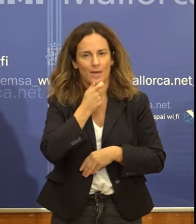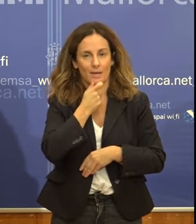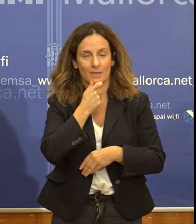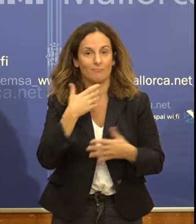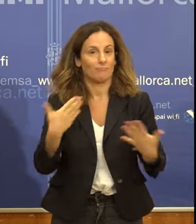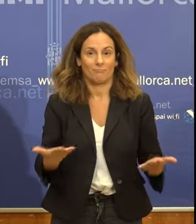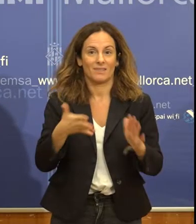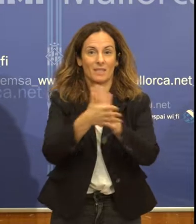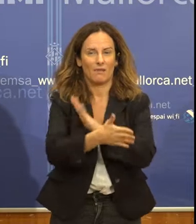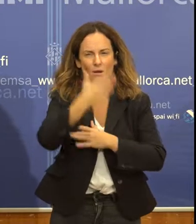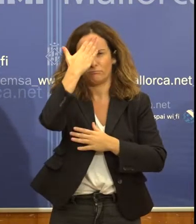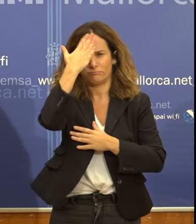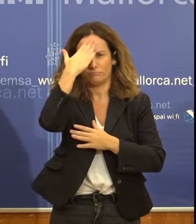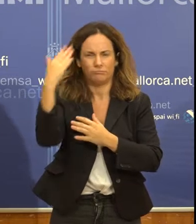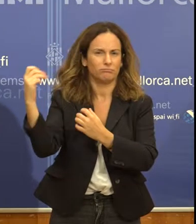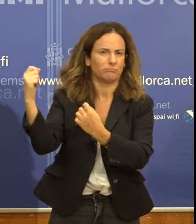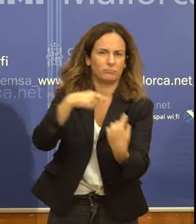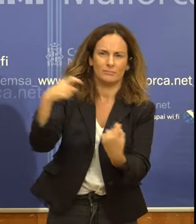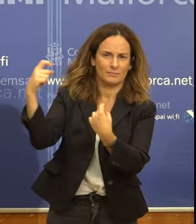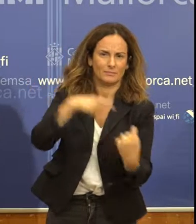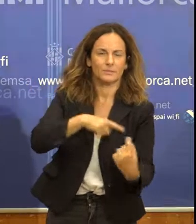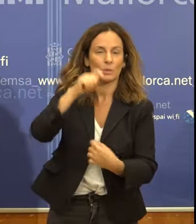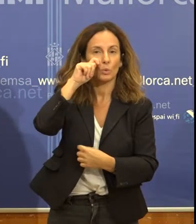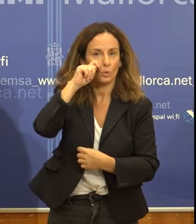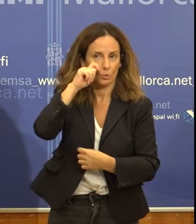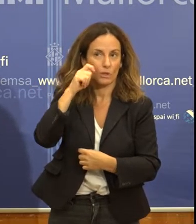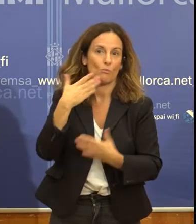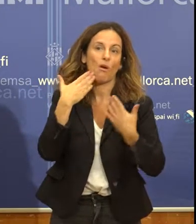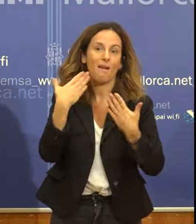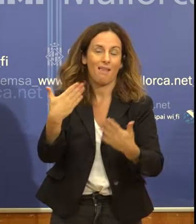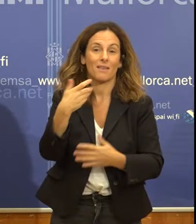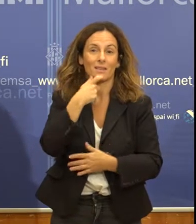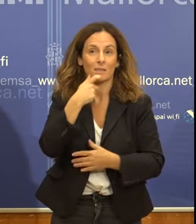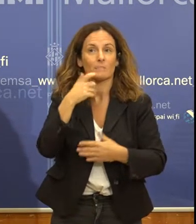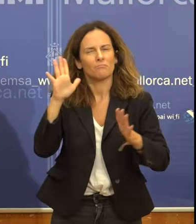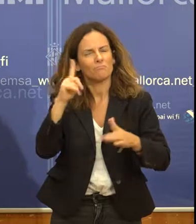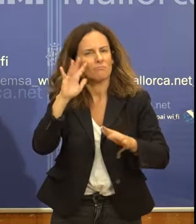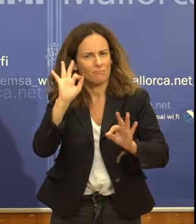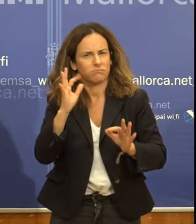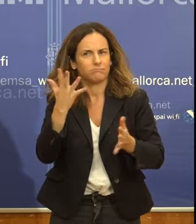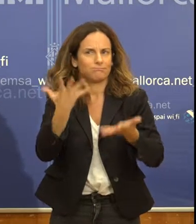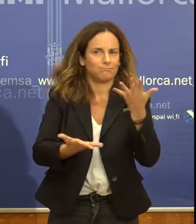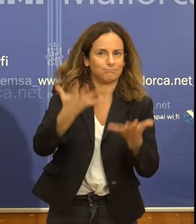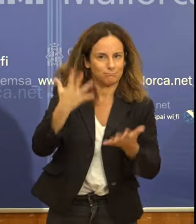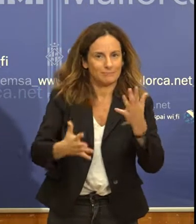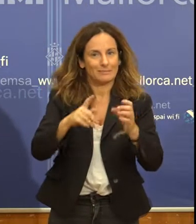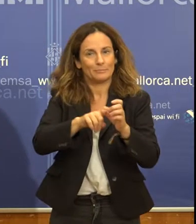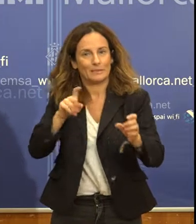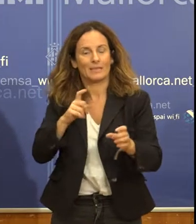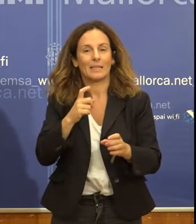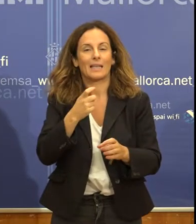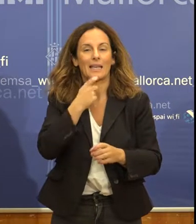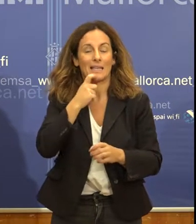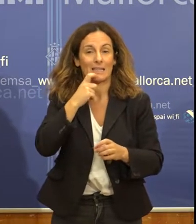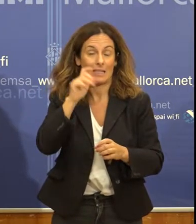mercats emisors i davant sincertesa que pot generar el Brexit, pensam que el més important és treballar precisament productes turístics